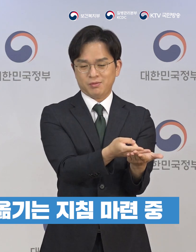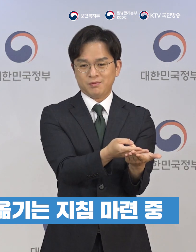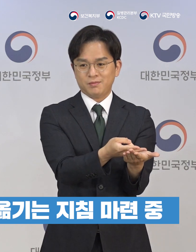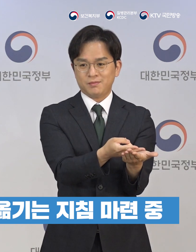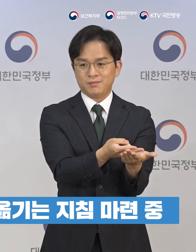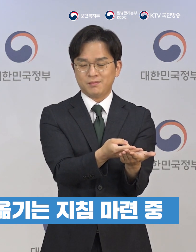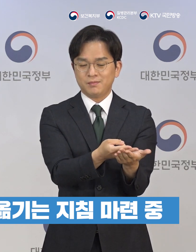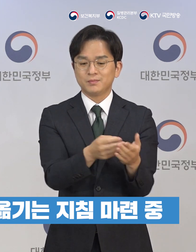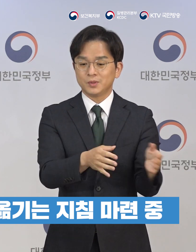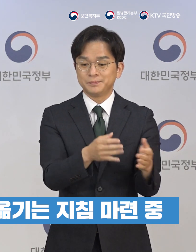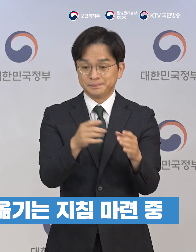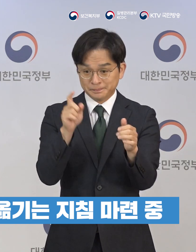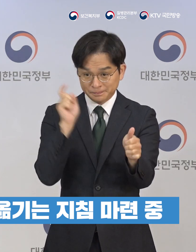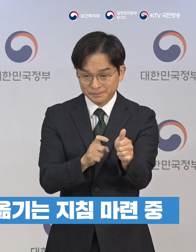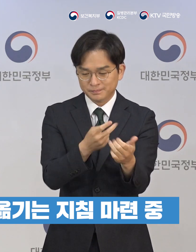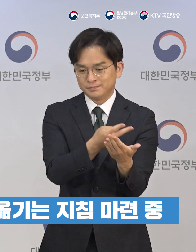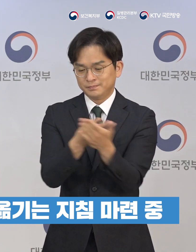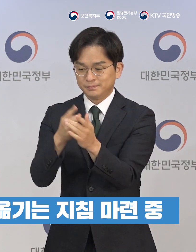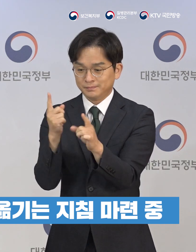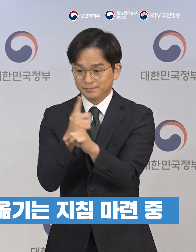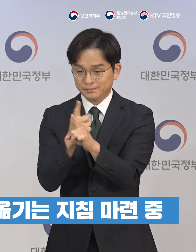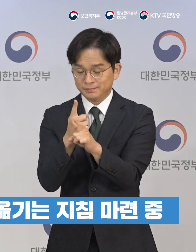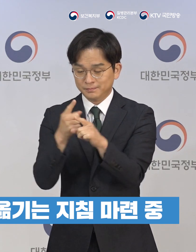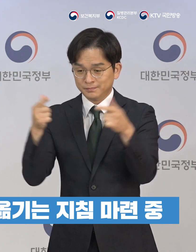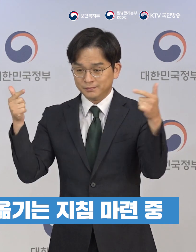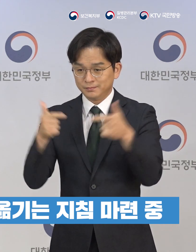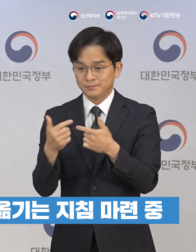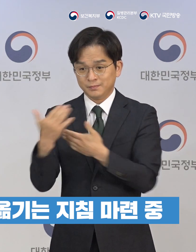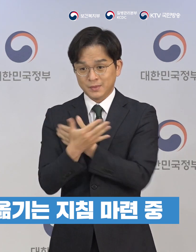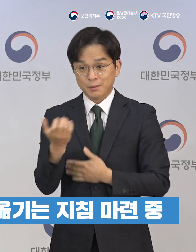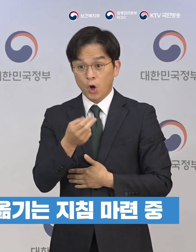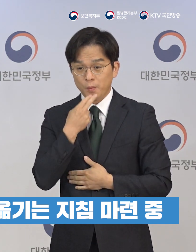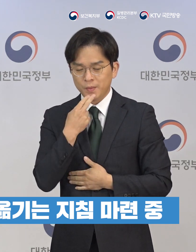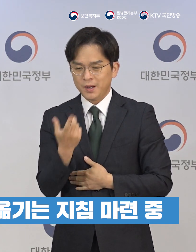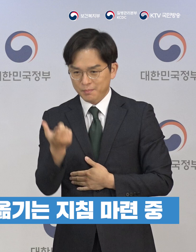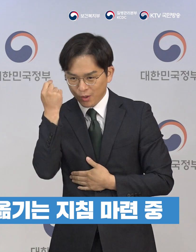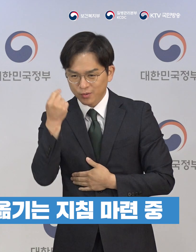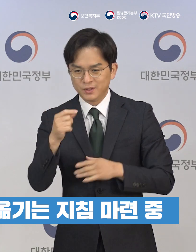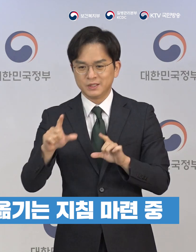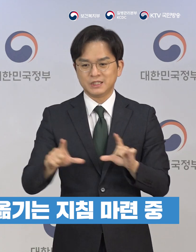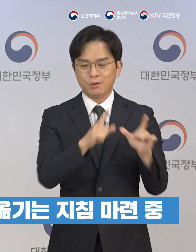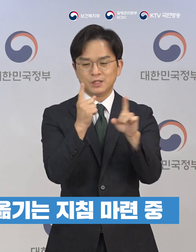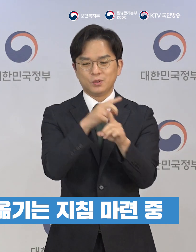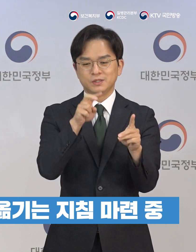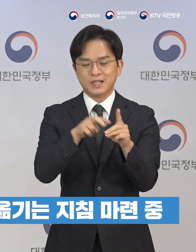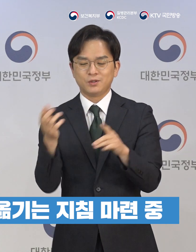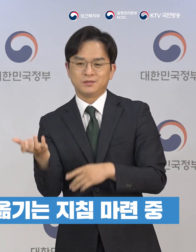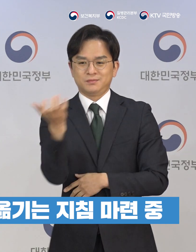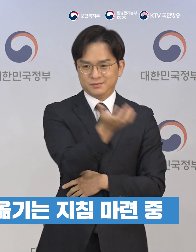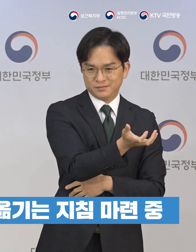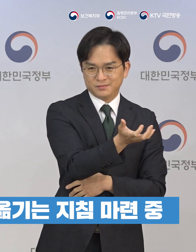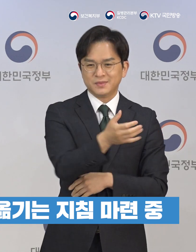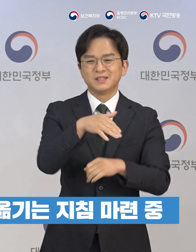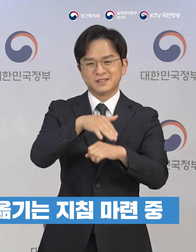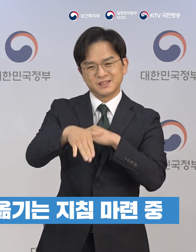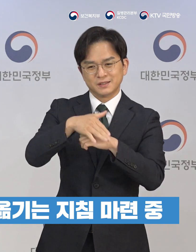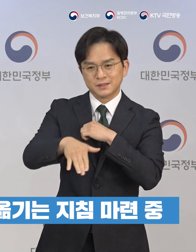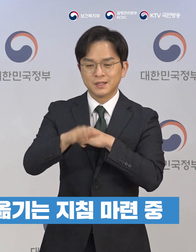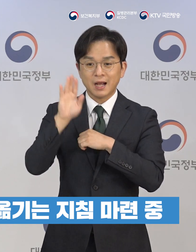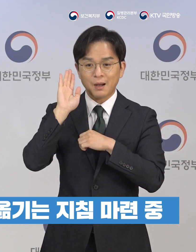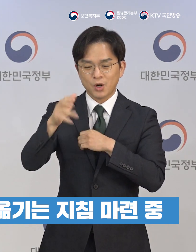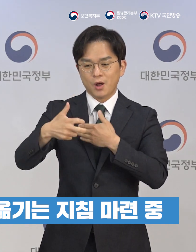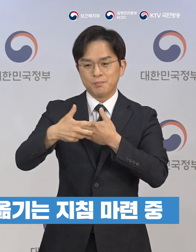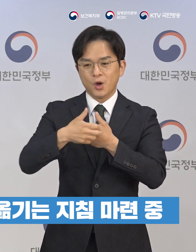입원치료를 통해 증상이 없어지면 신속하게 생활치료센터로 전원되도록 검주 중